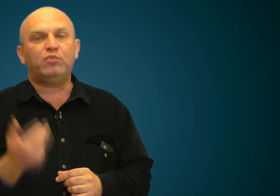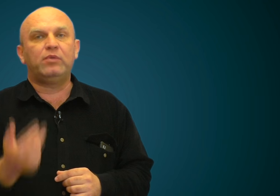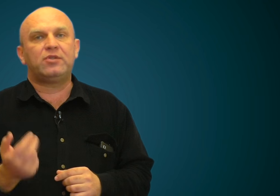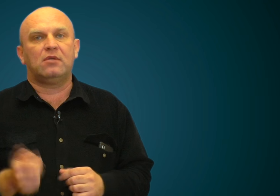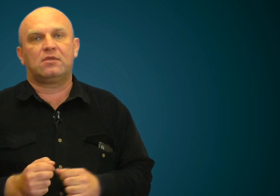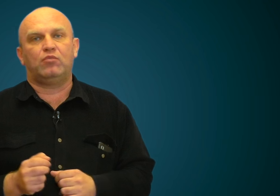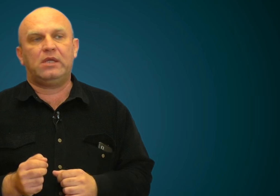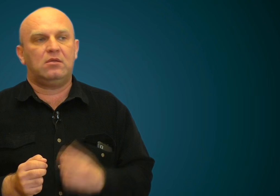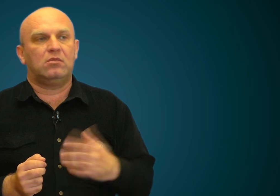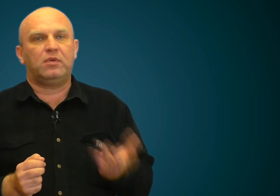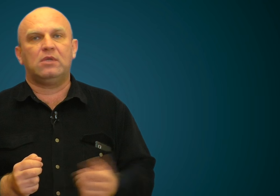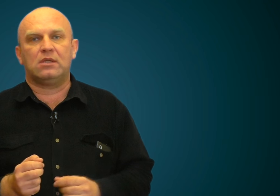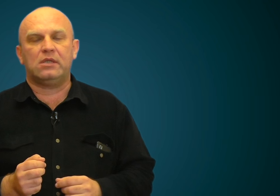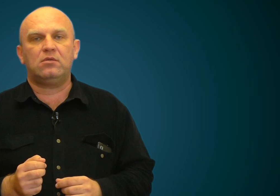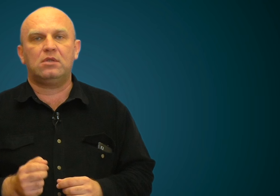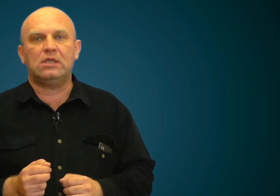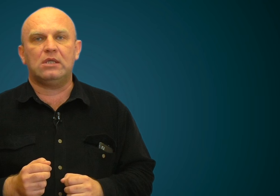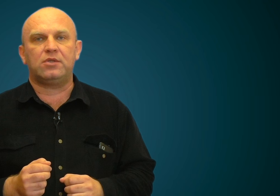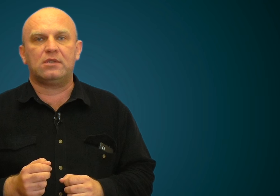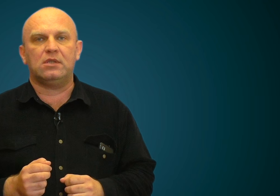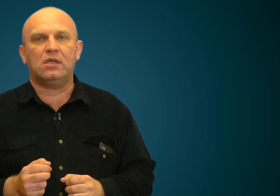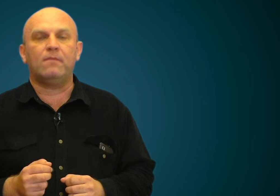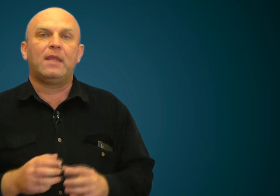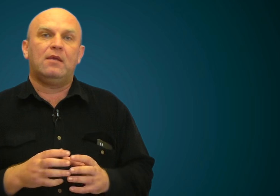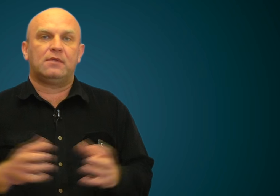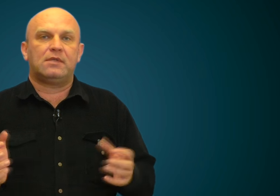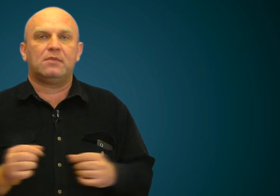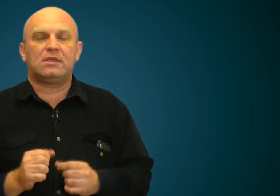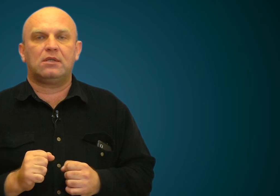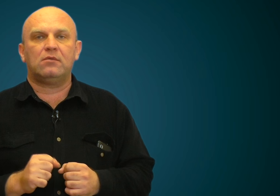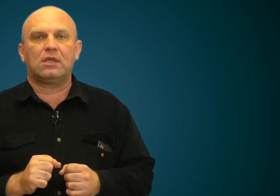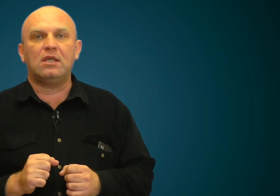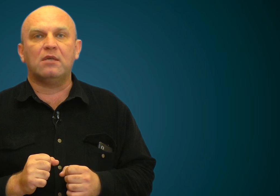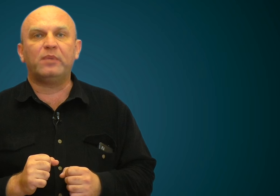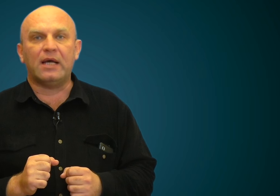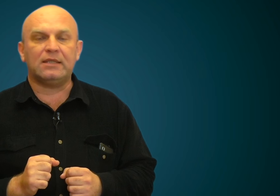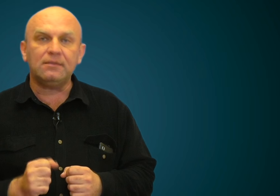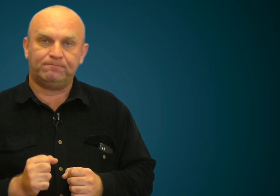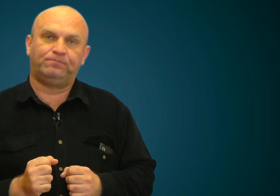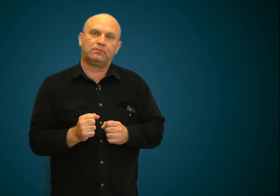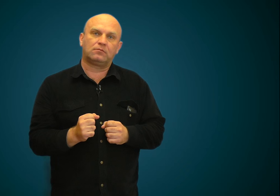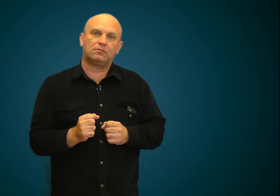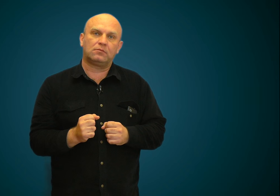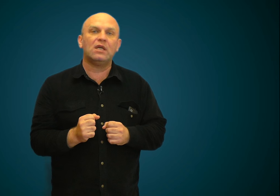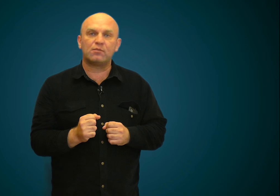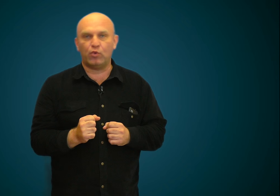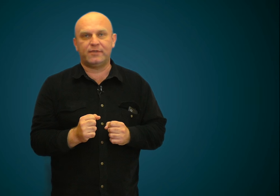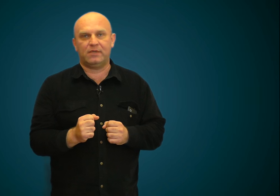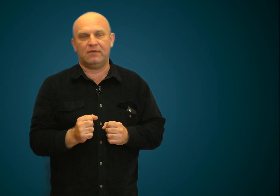публичное выступление, ну, например, на следующий день или через неделю, в зависимости от того, какие планы на использование